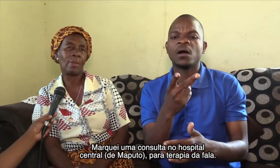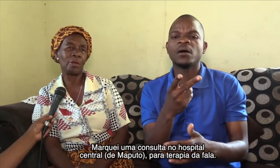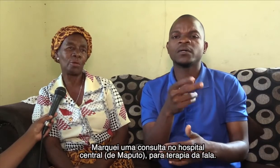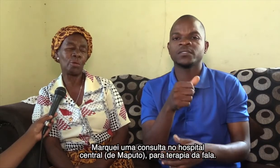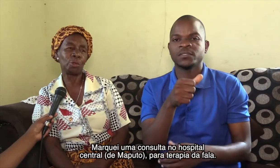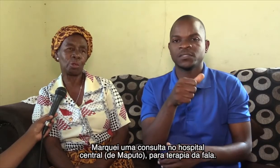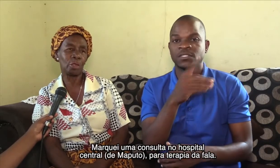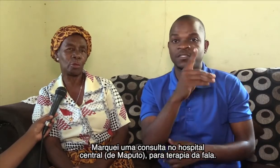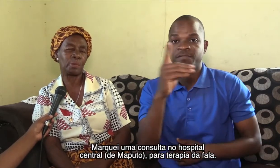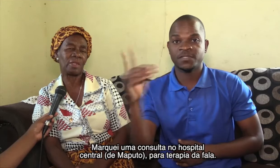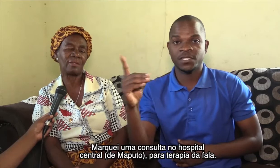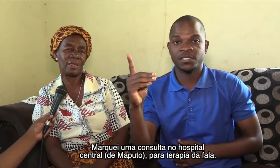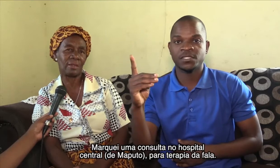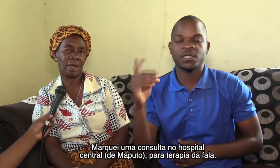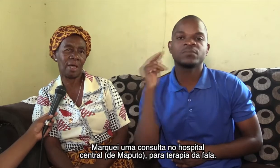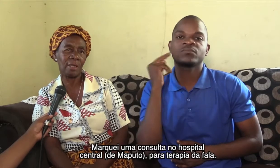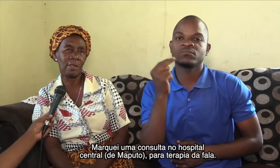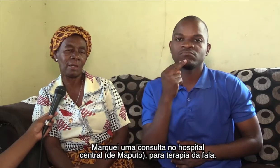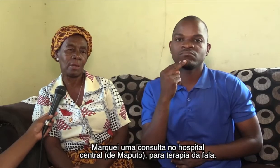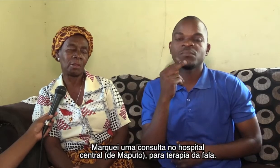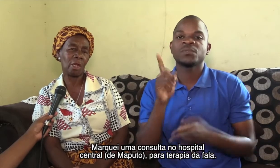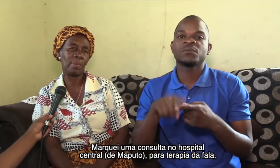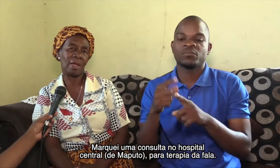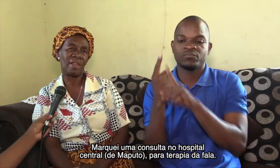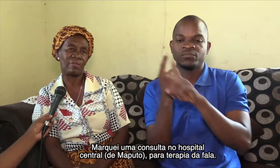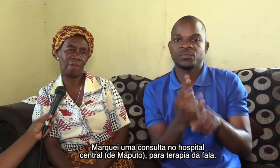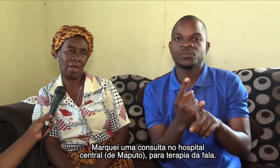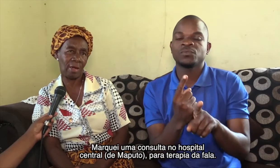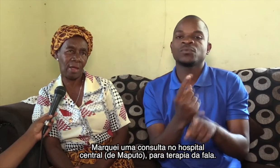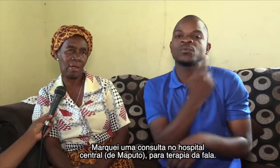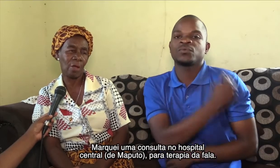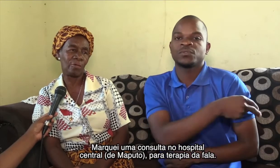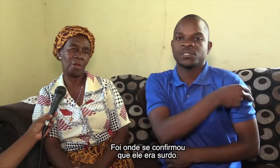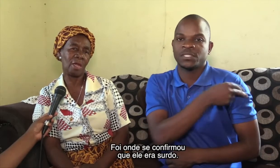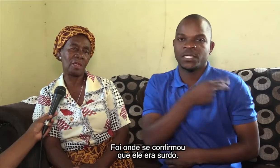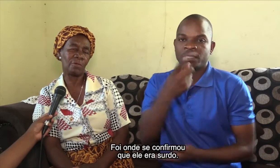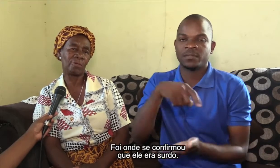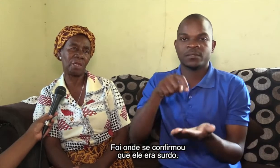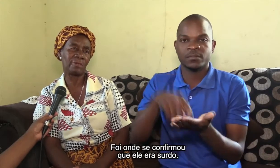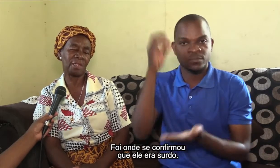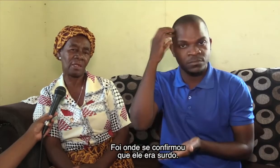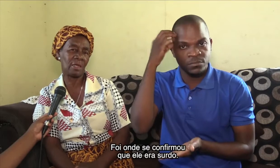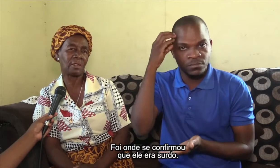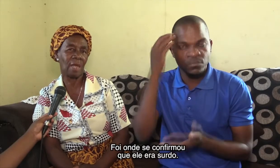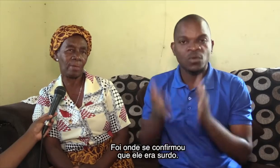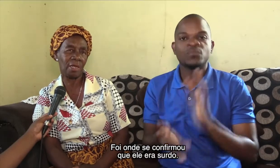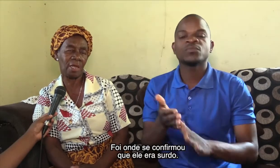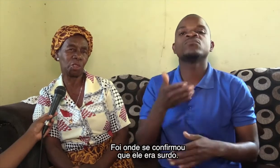Marcou consulta no hospital central, trepe cada fala, foi ali que foi fazer o exame que ela é